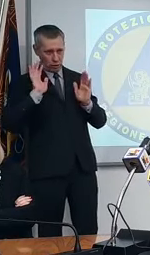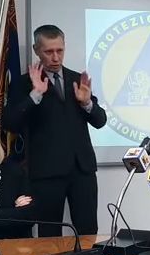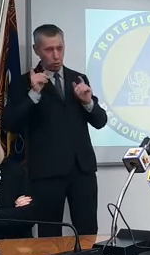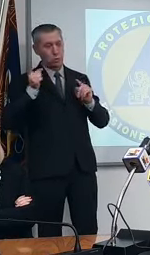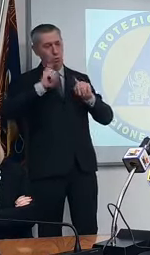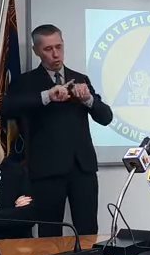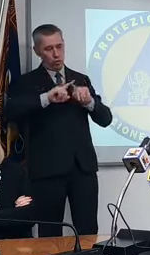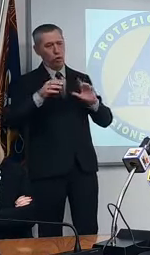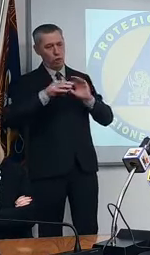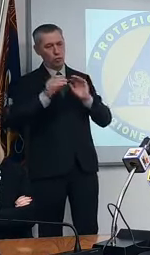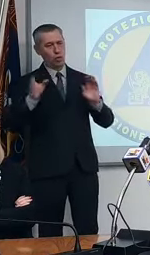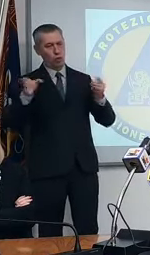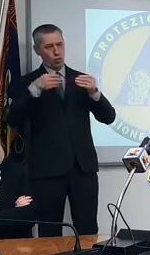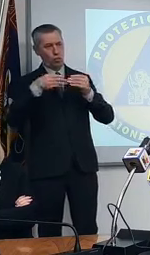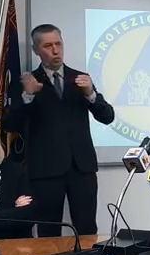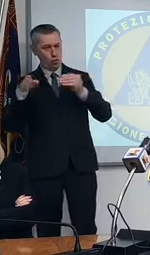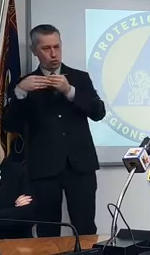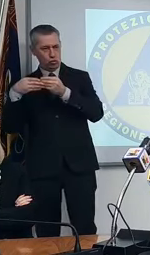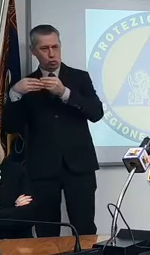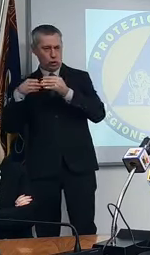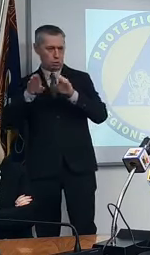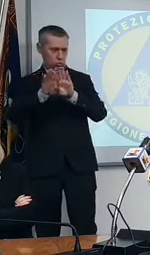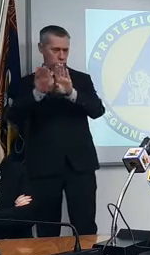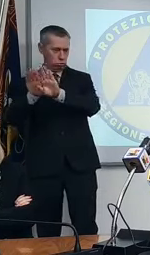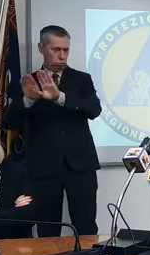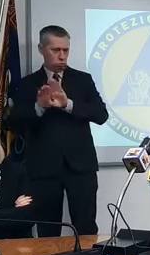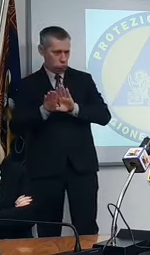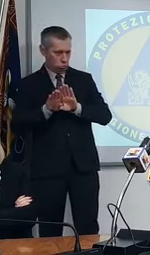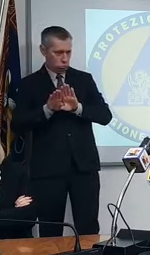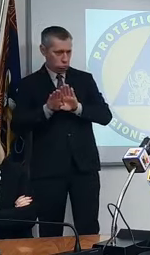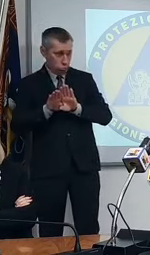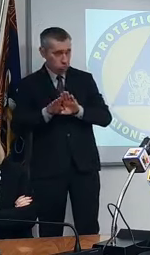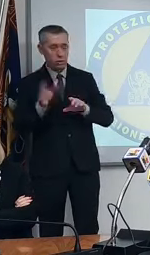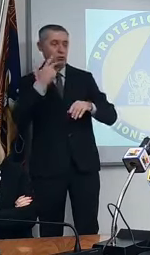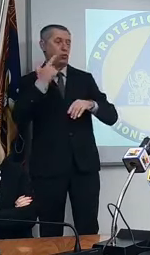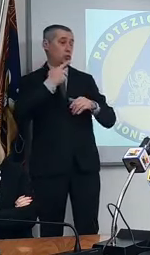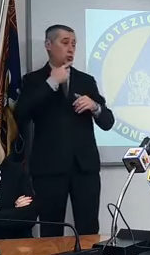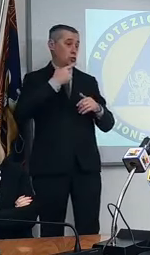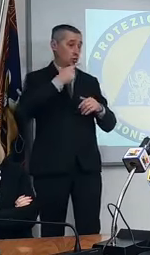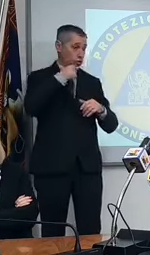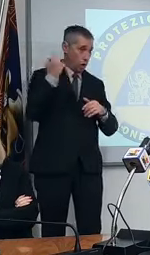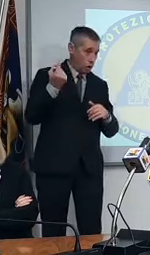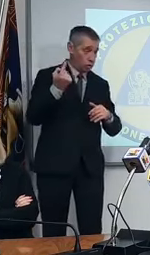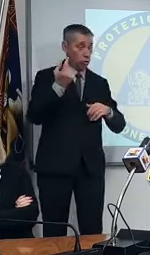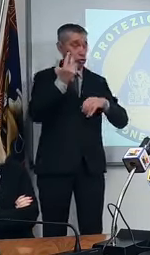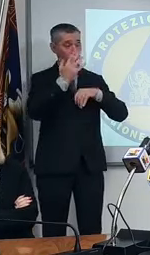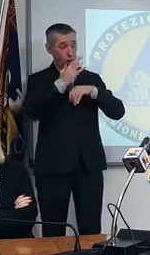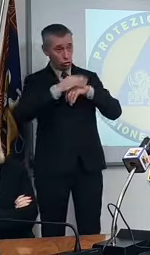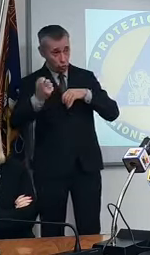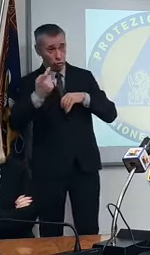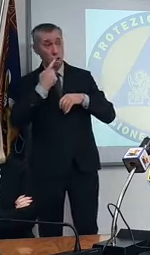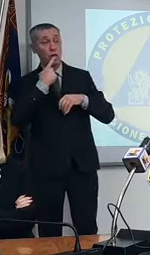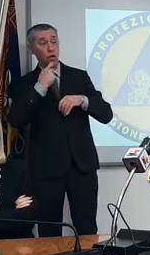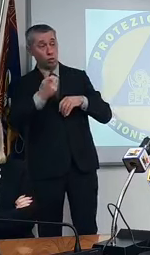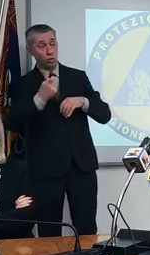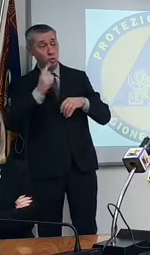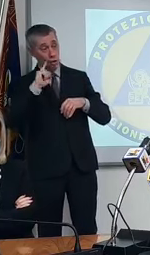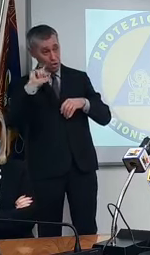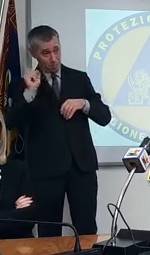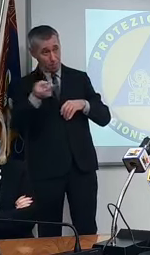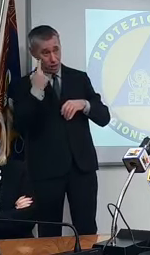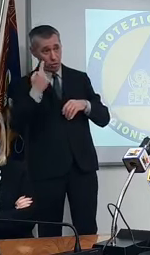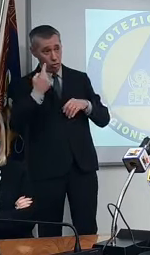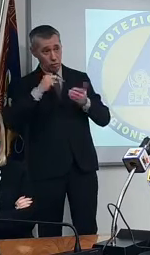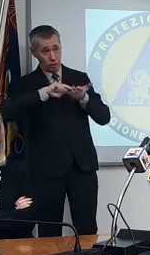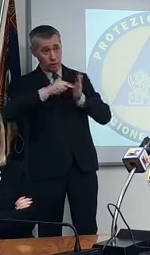chiusure lei invece che opinione ha cioè prima domanda ritiene che giallo arancione rosso continuino a essere il sistema migliore per identificare